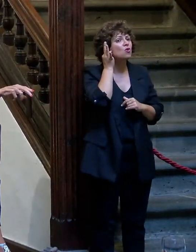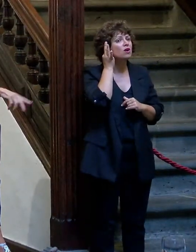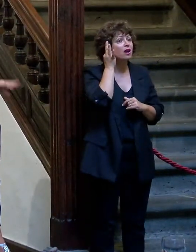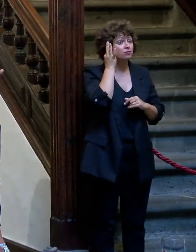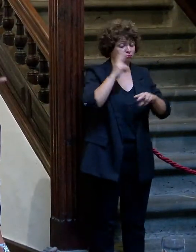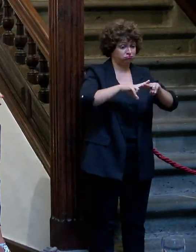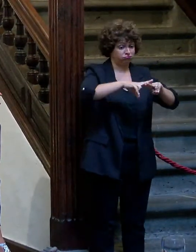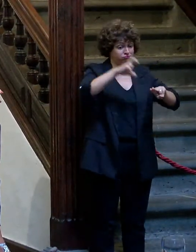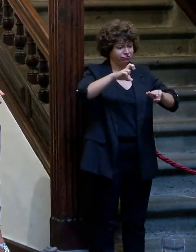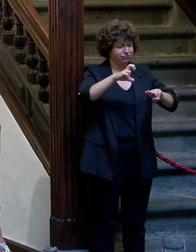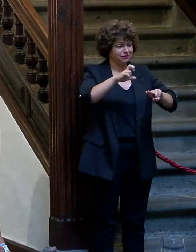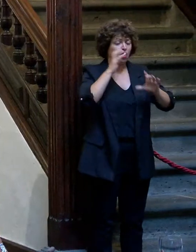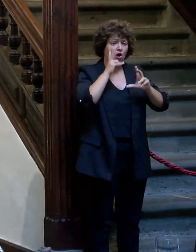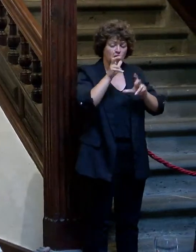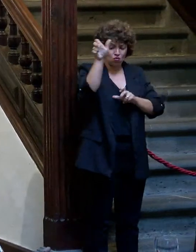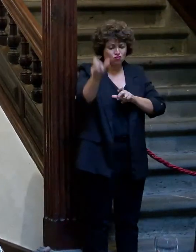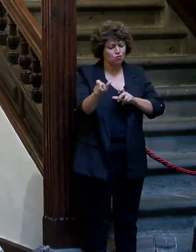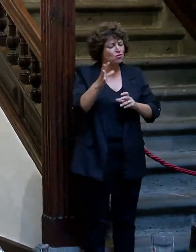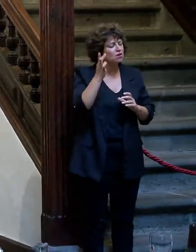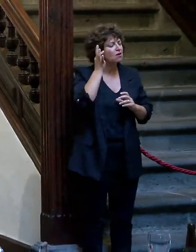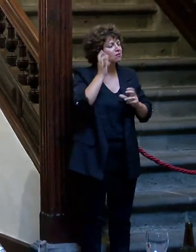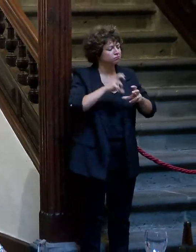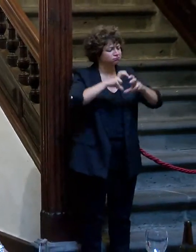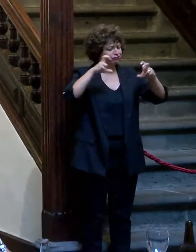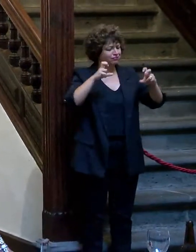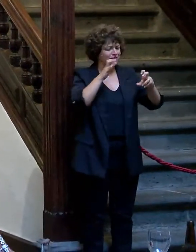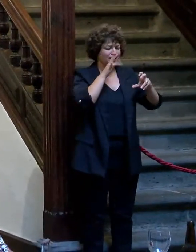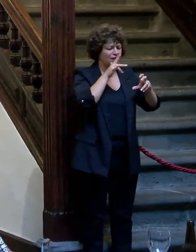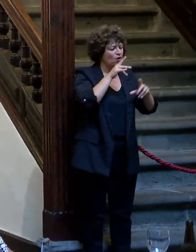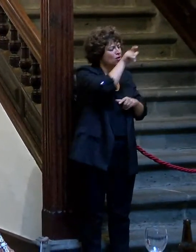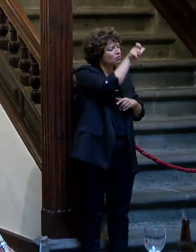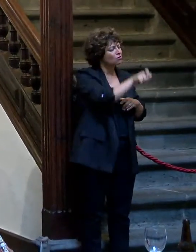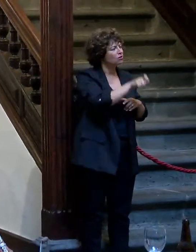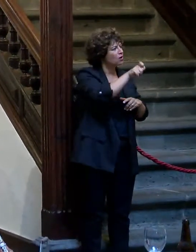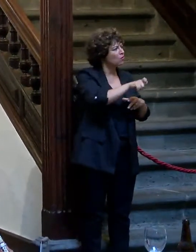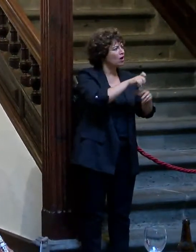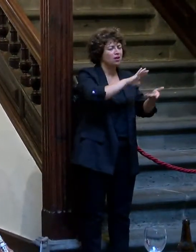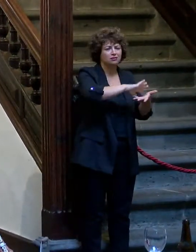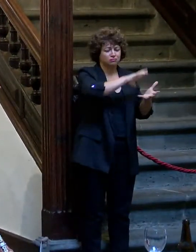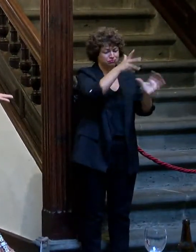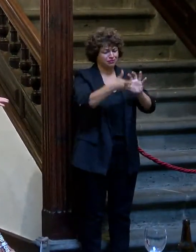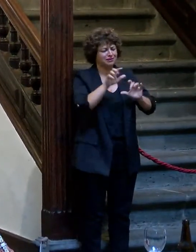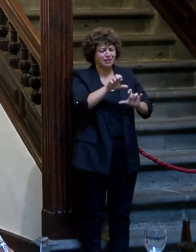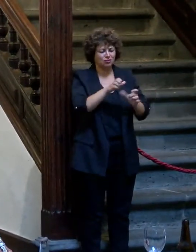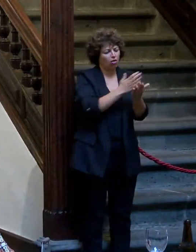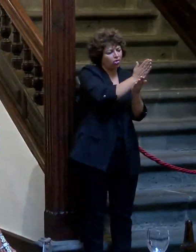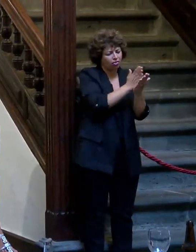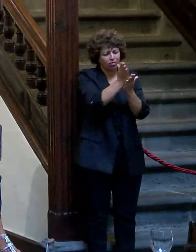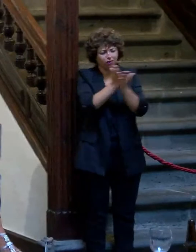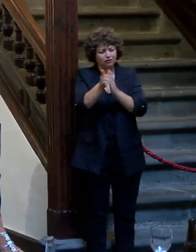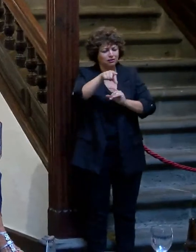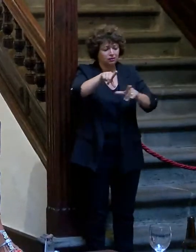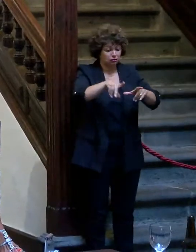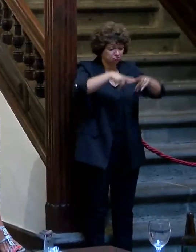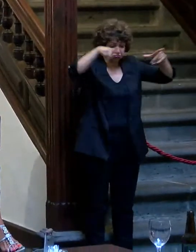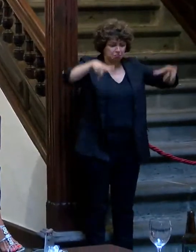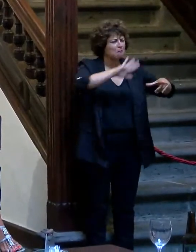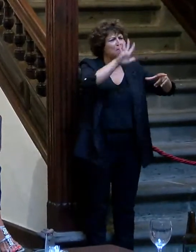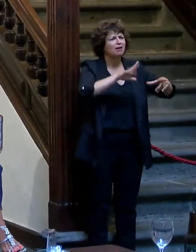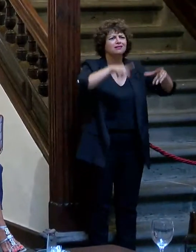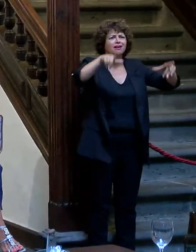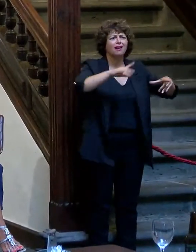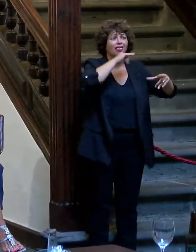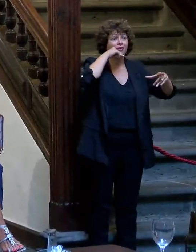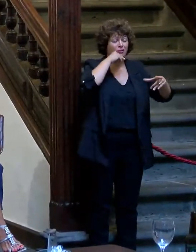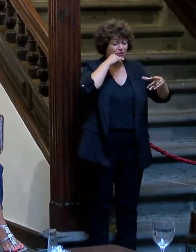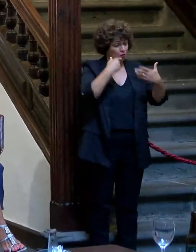afroamericana, una mujer gruesa y una mujer trans y hacen un anuncio de cremas. Y es como diversidad. Esto es una caja de porborones. Lo que sería